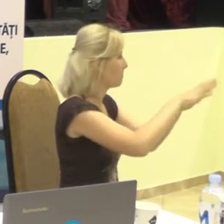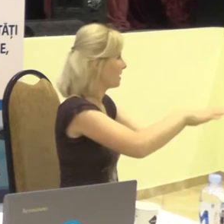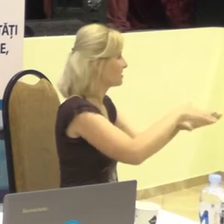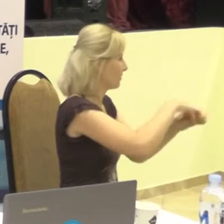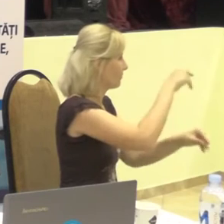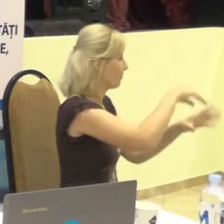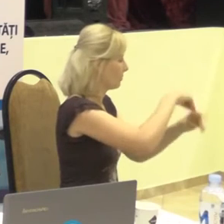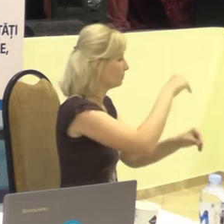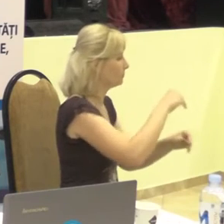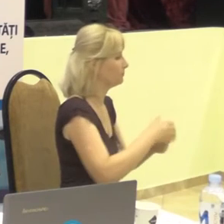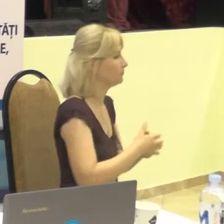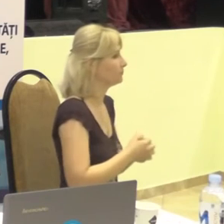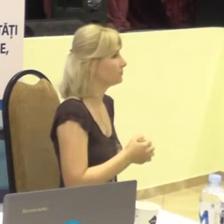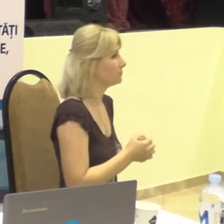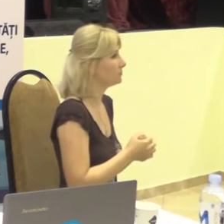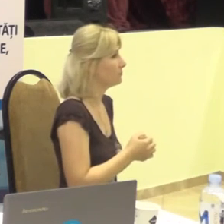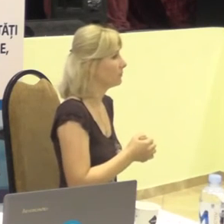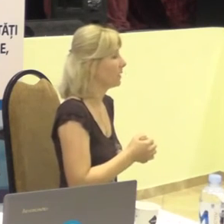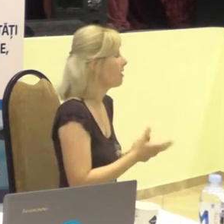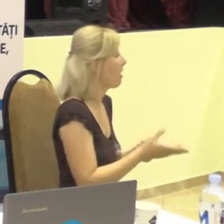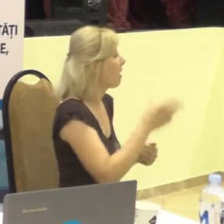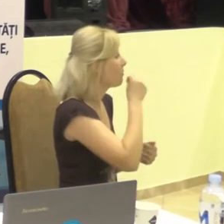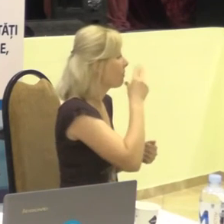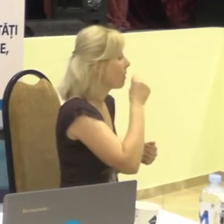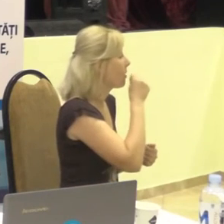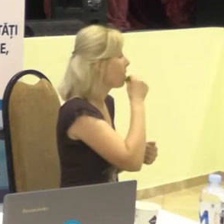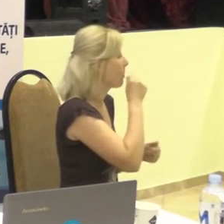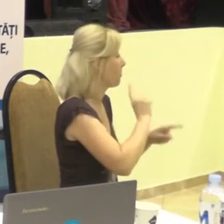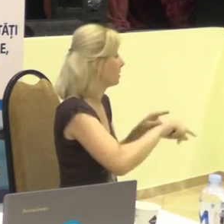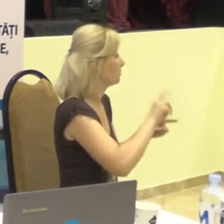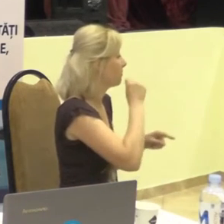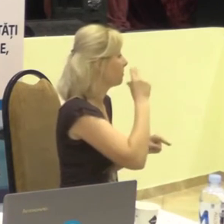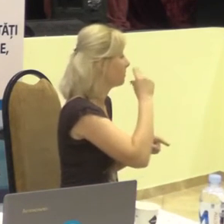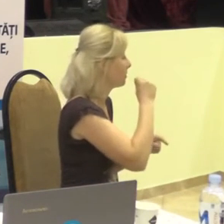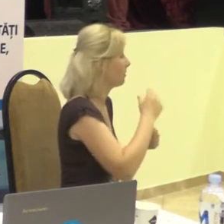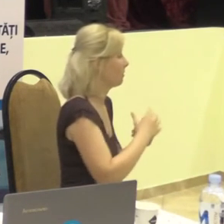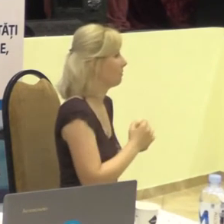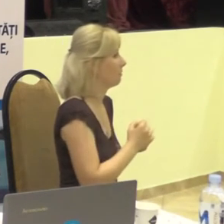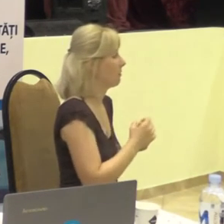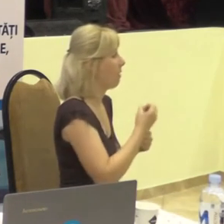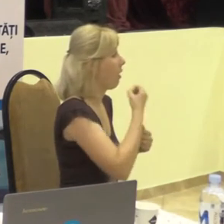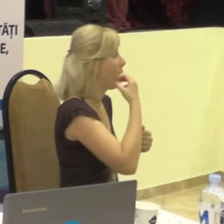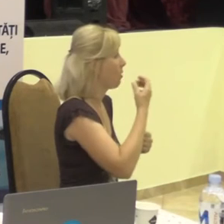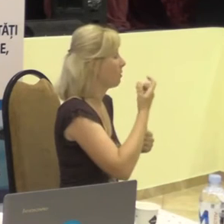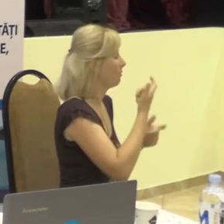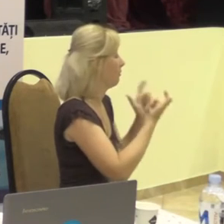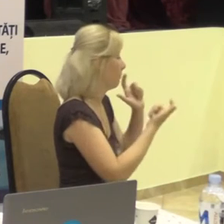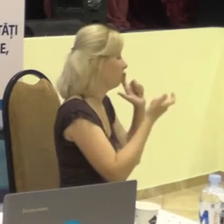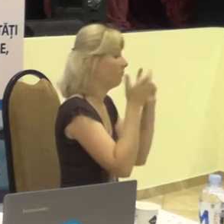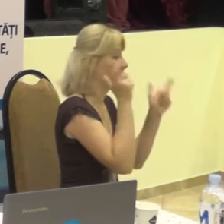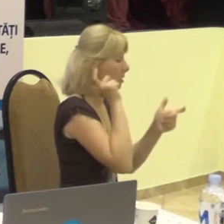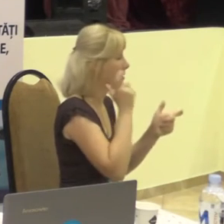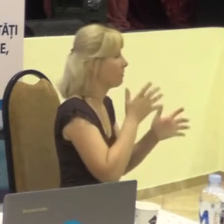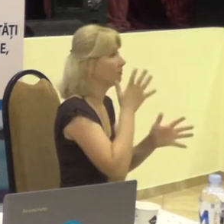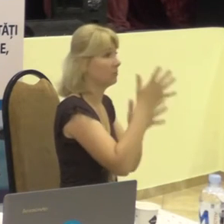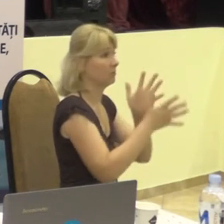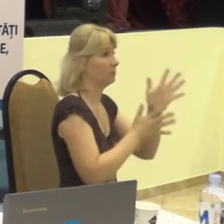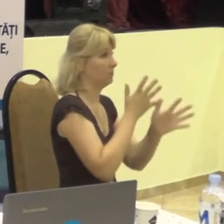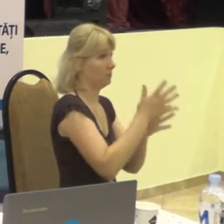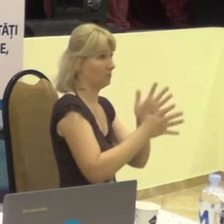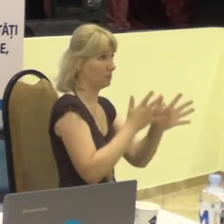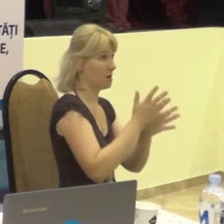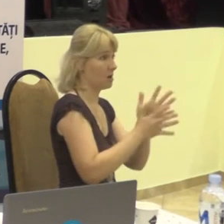și mama îi spune repede ceva. Întorcând capul, gesticulând,